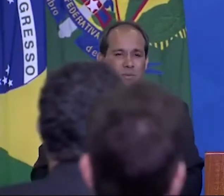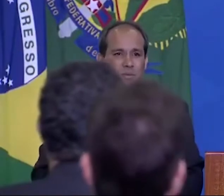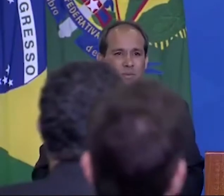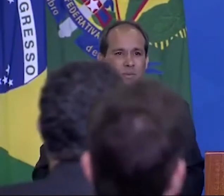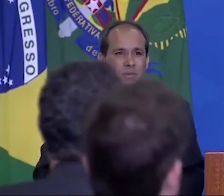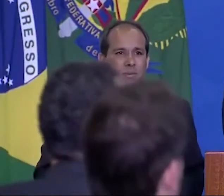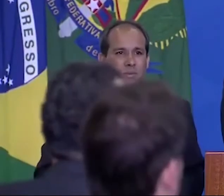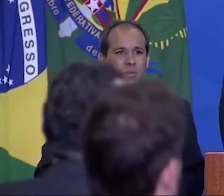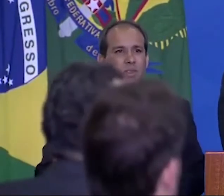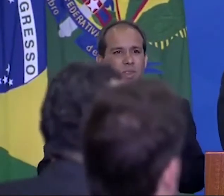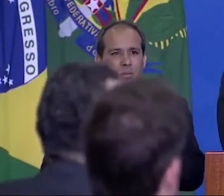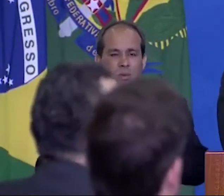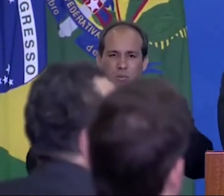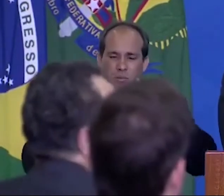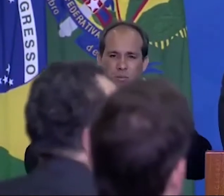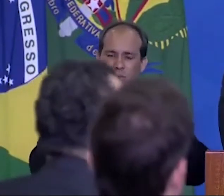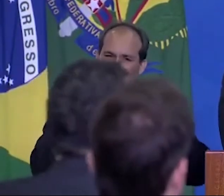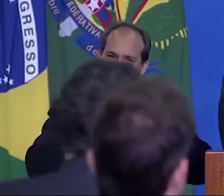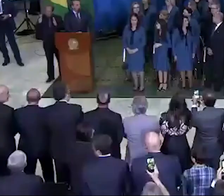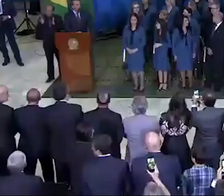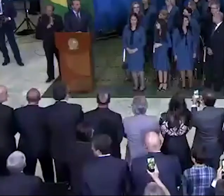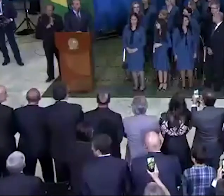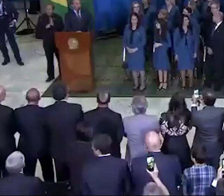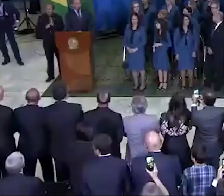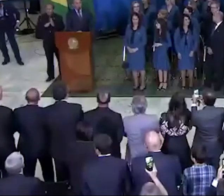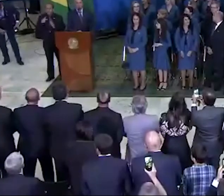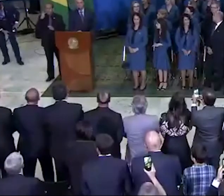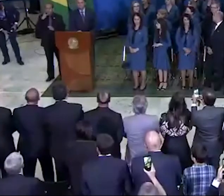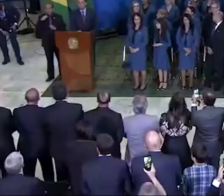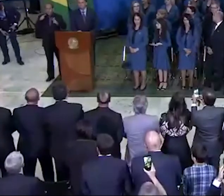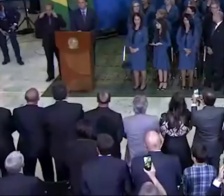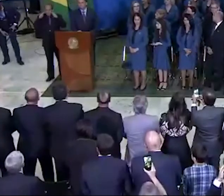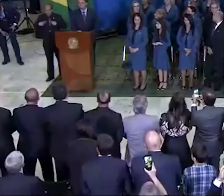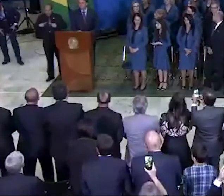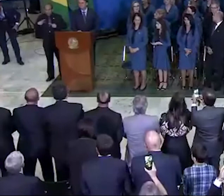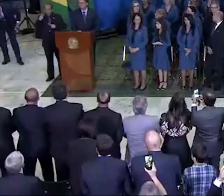que reconhece os seus militares